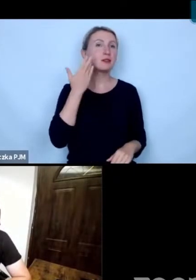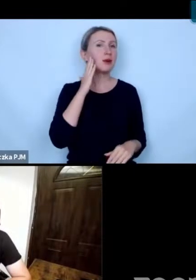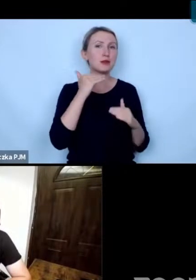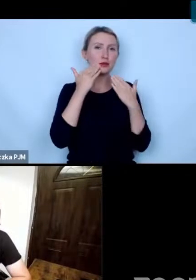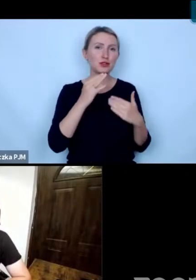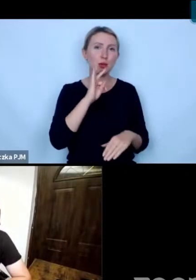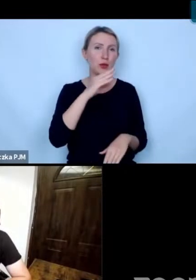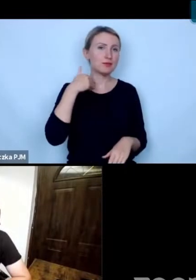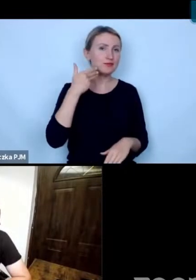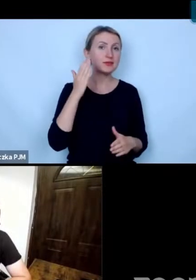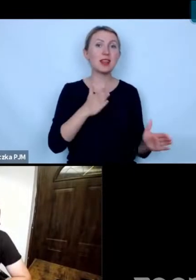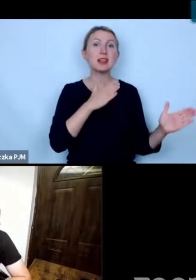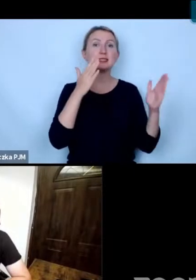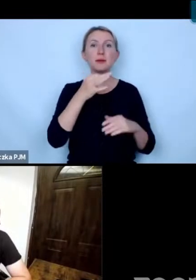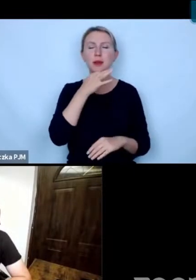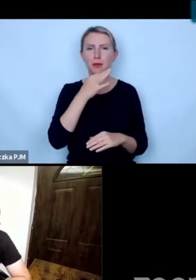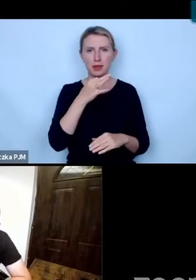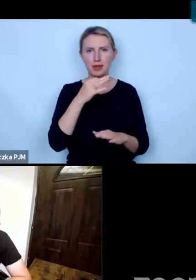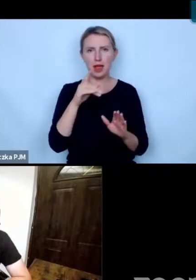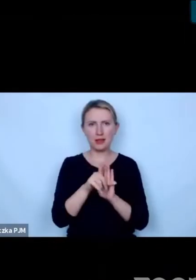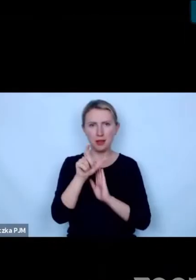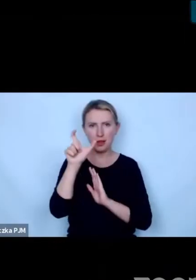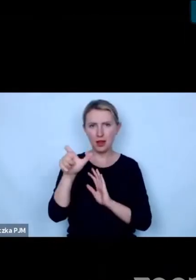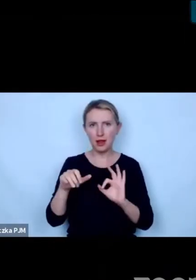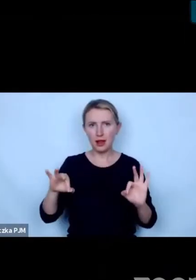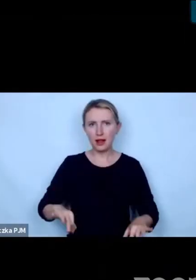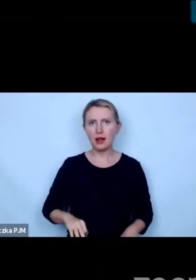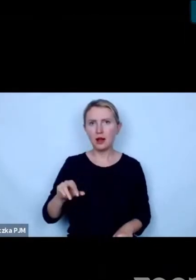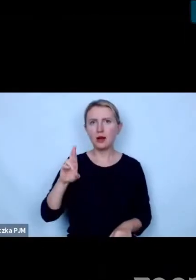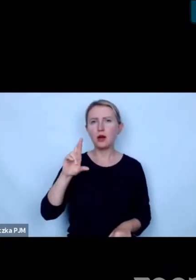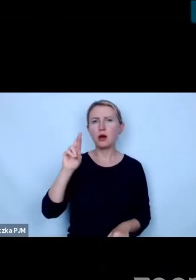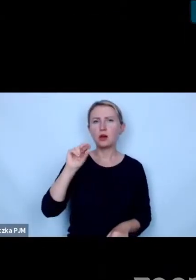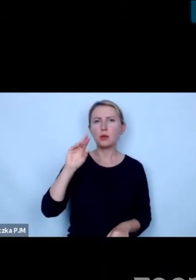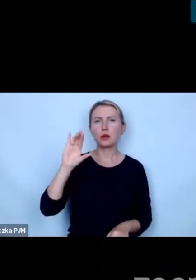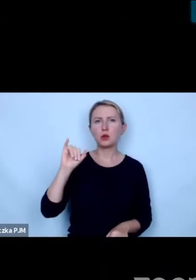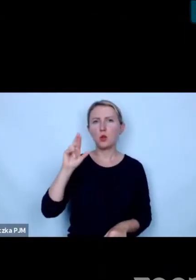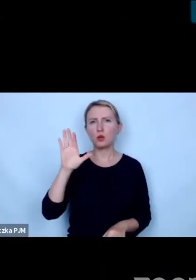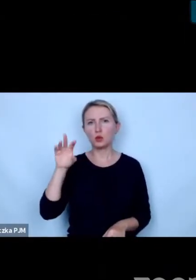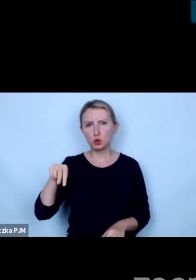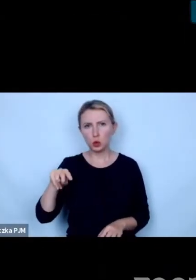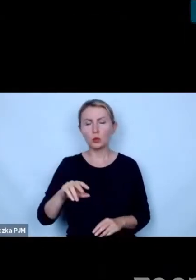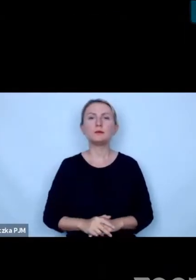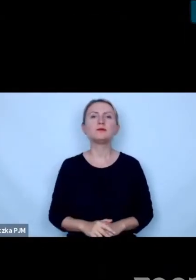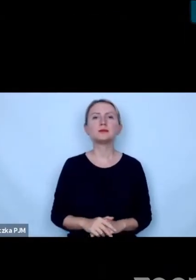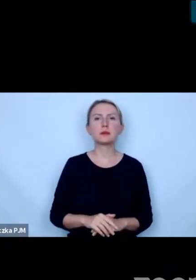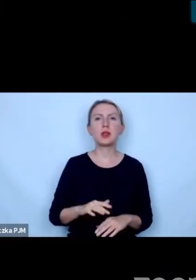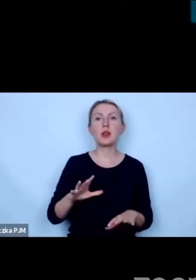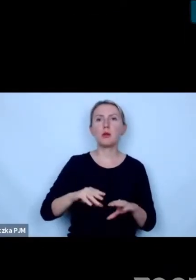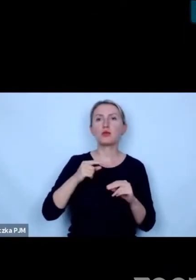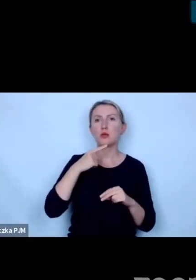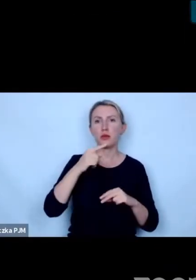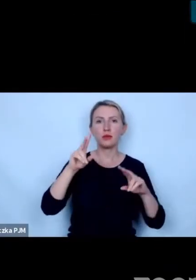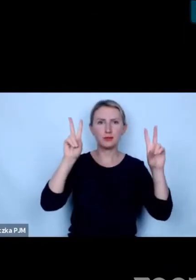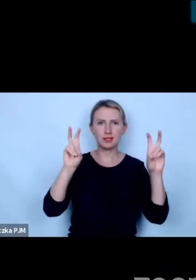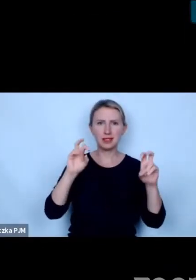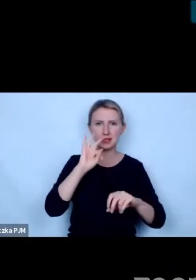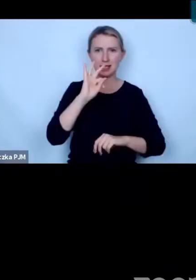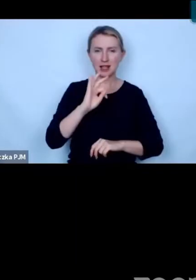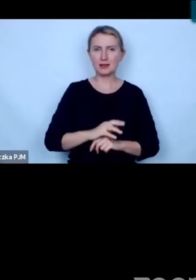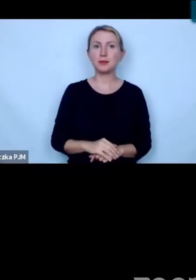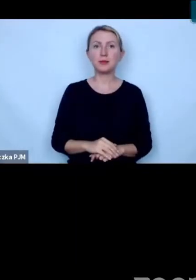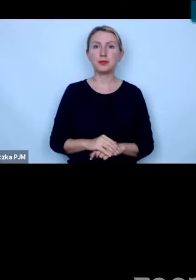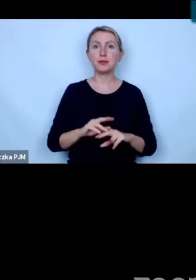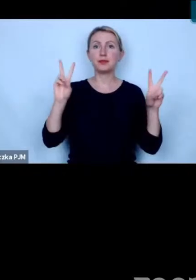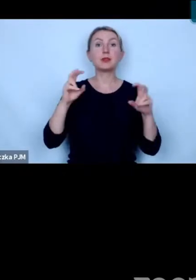Pana wypowiedź następne pytanie będzie skierowane do Pana Roberta Jurszo w pierwszej kolejności przytoczę Pana cytat jeśli